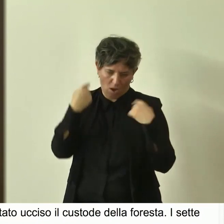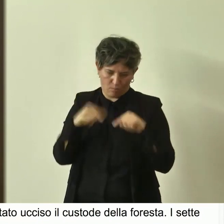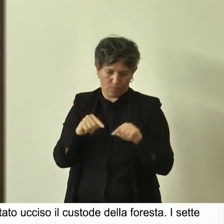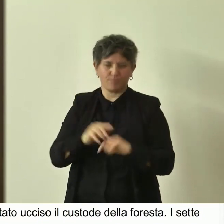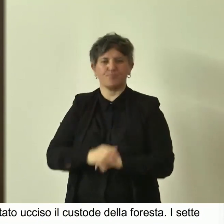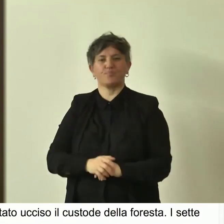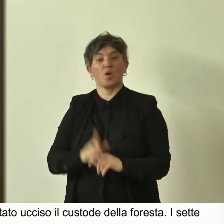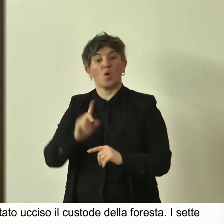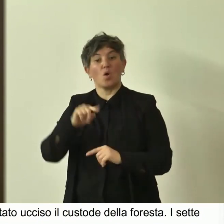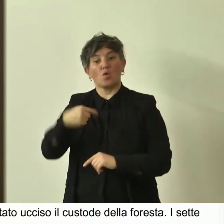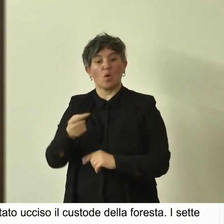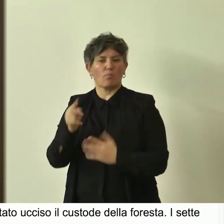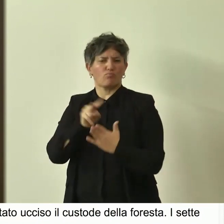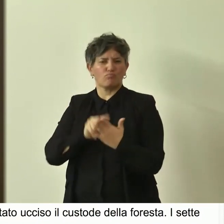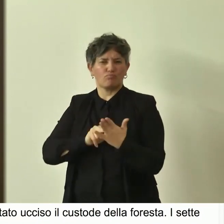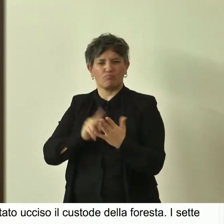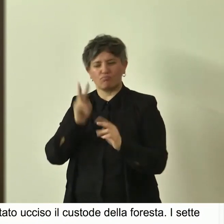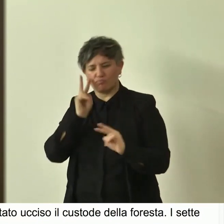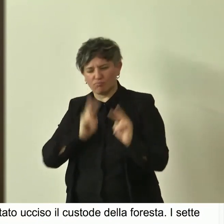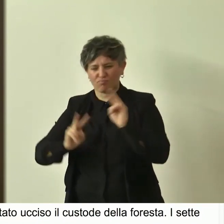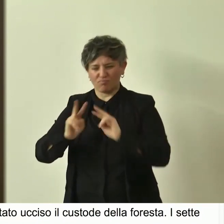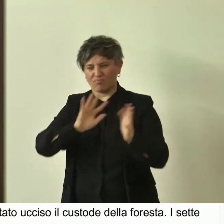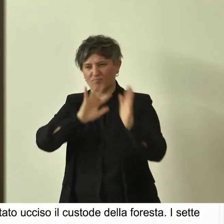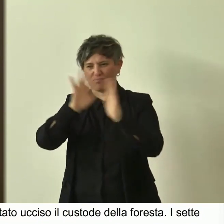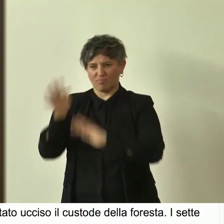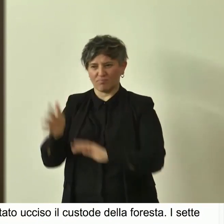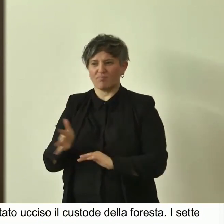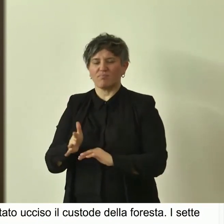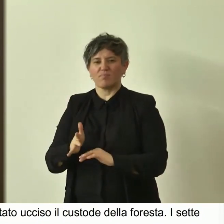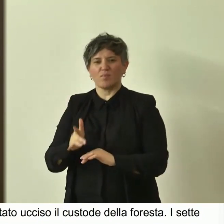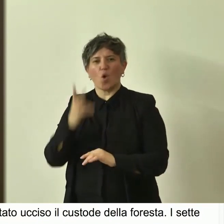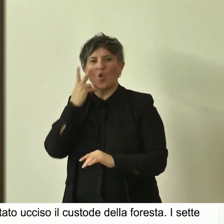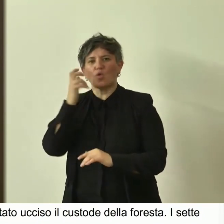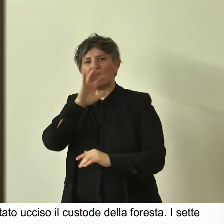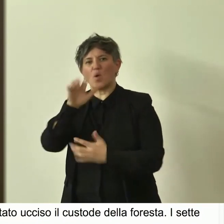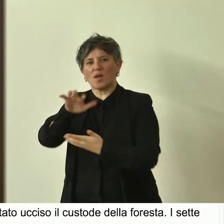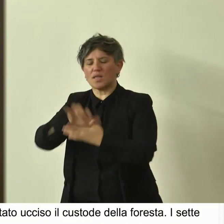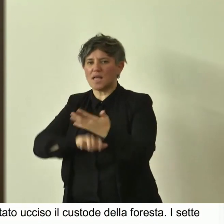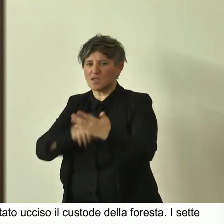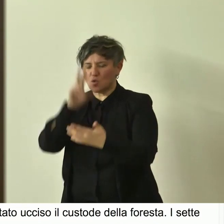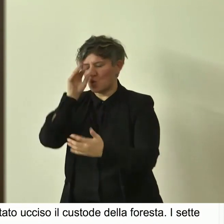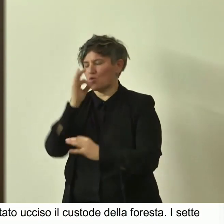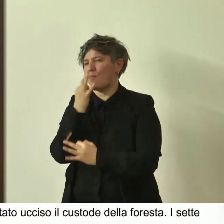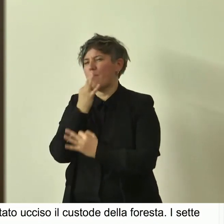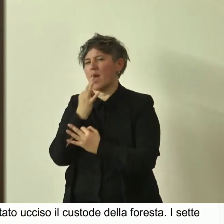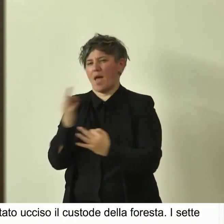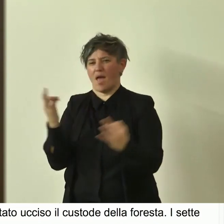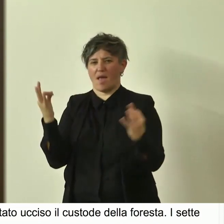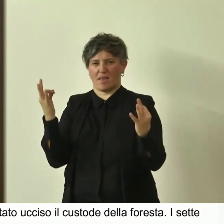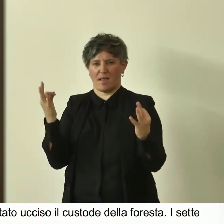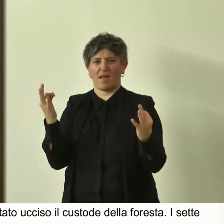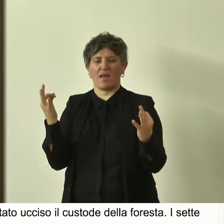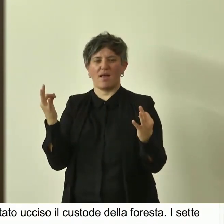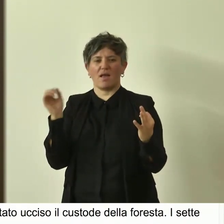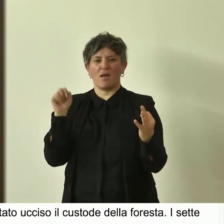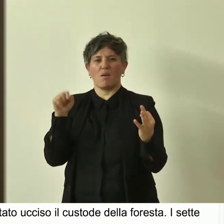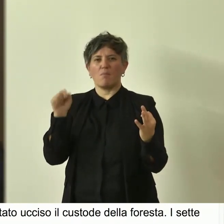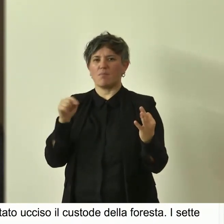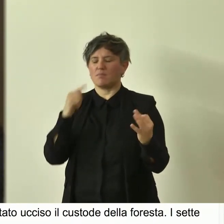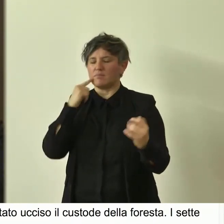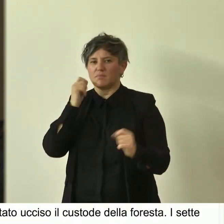andando avanti e cercando cose così mi sono imbattuto in un testo che ovviamente conoscevo bene e che è altrettanto